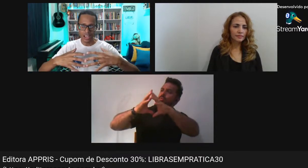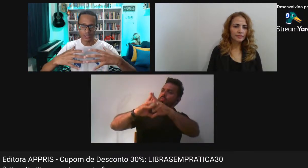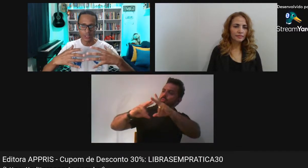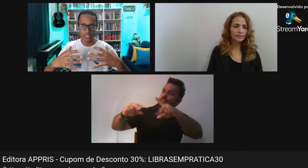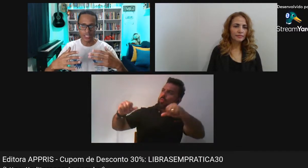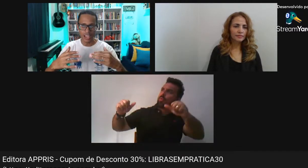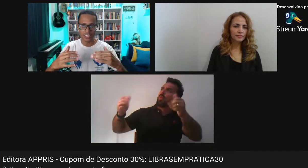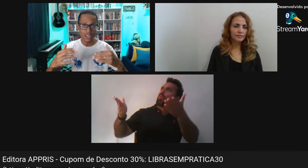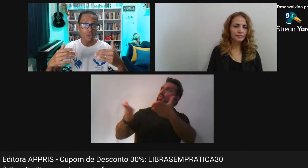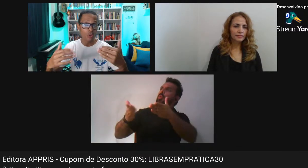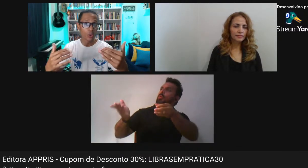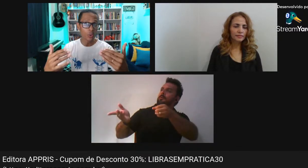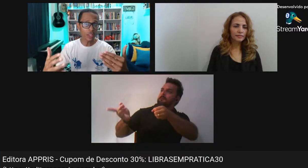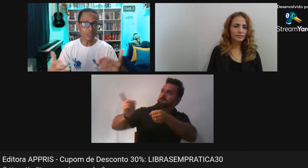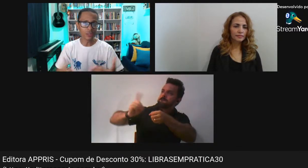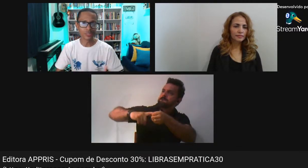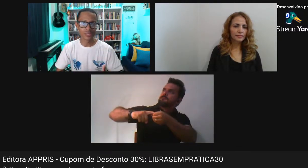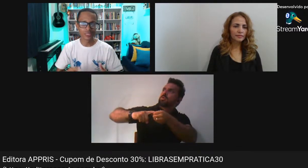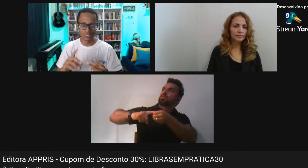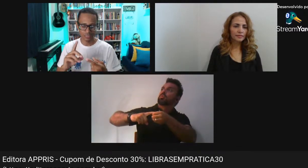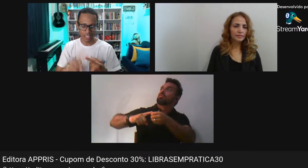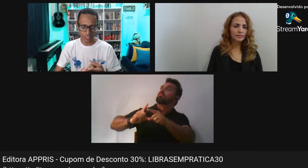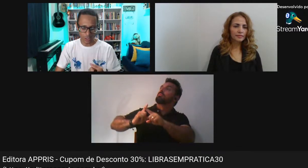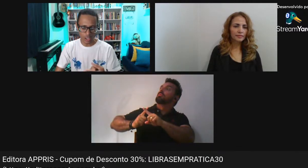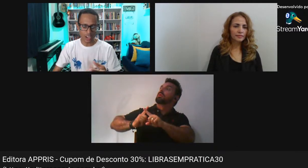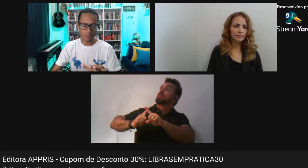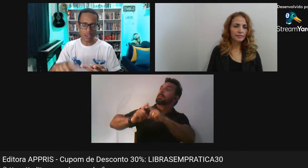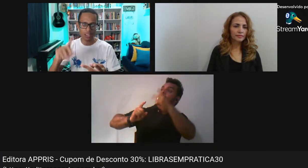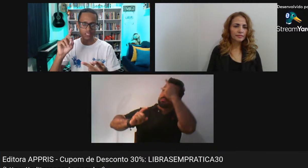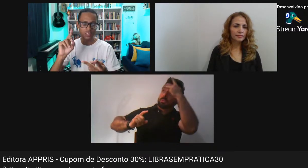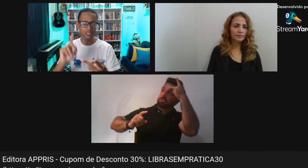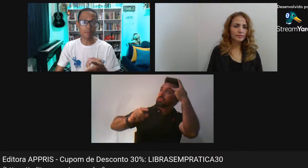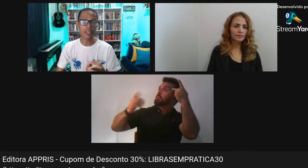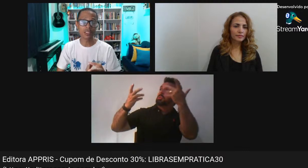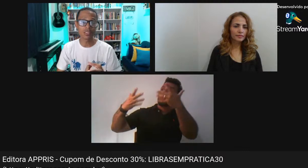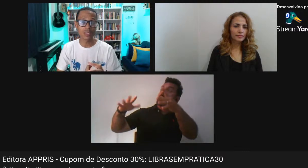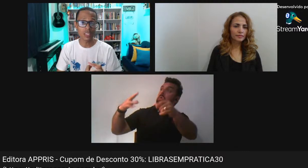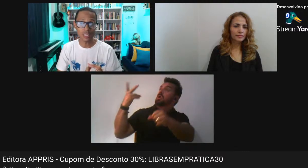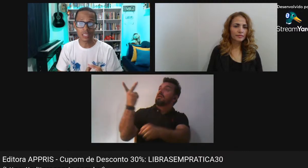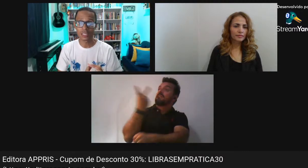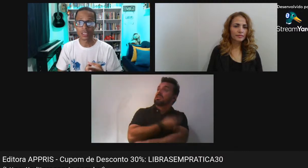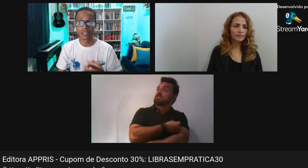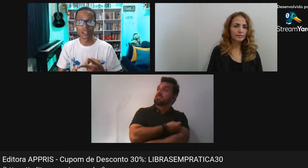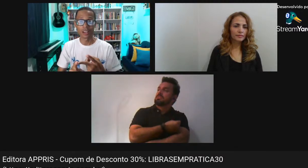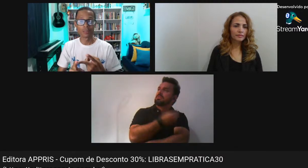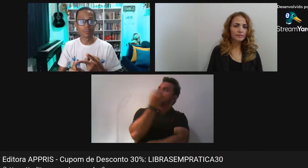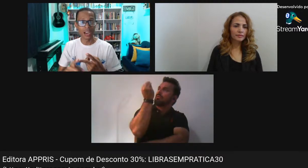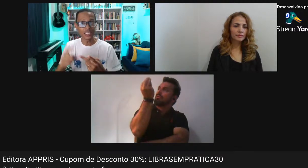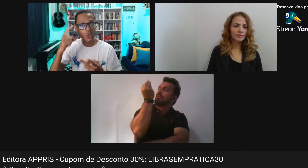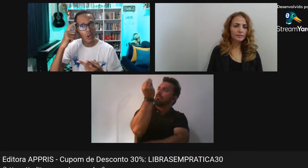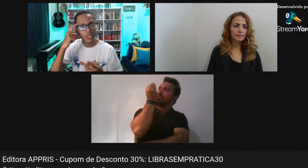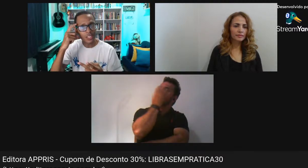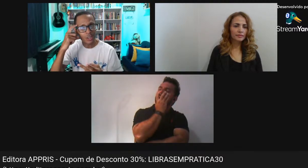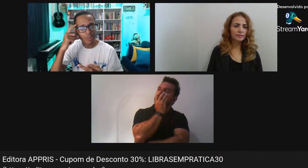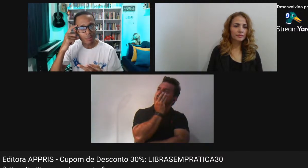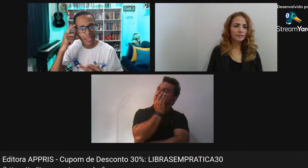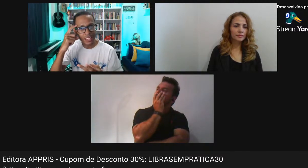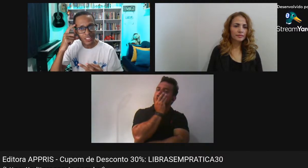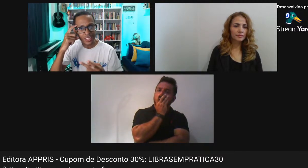sociedade Tem evoluído Tecnologicamente Na medicina Mas